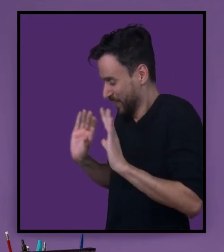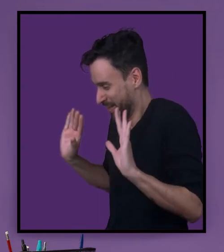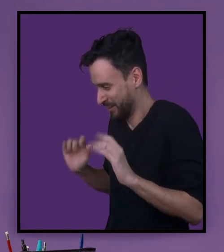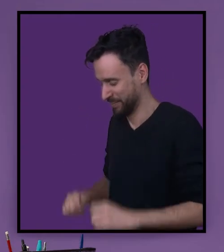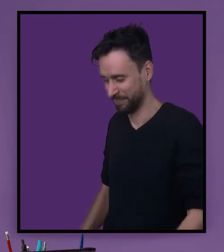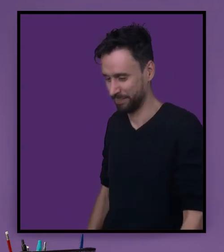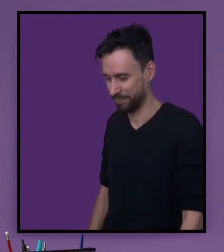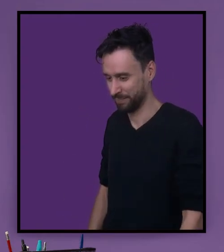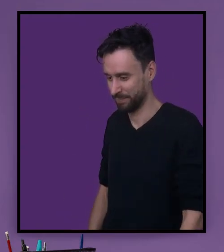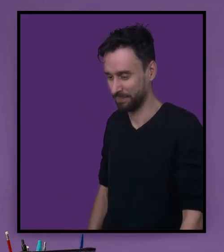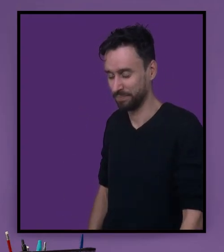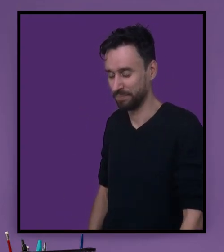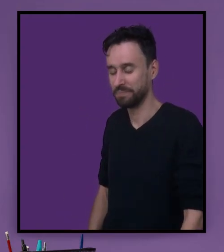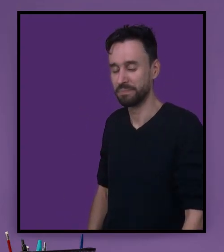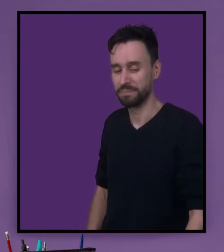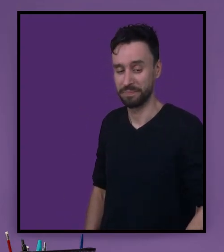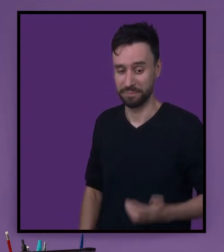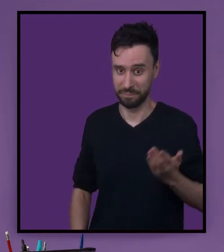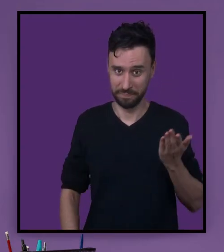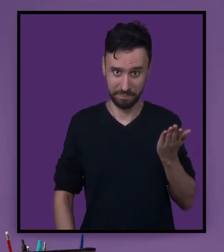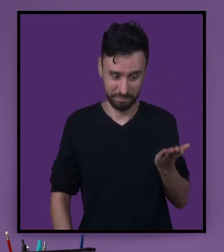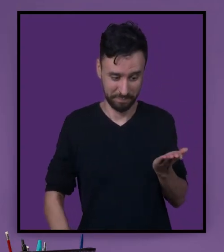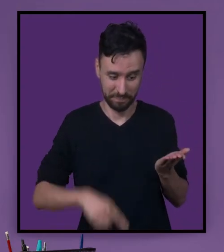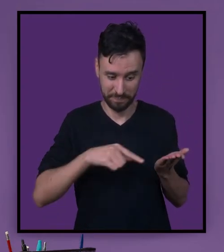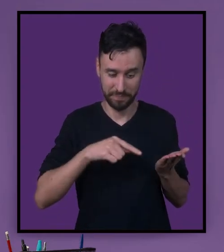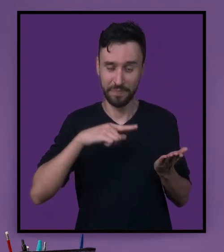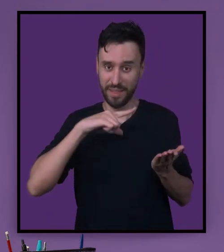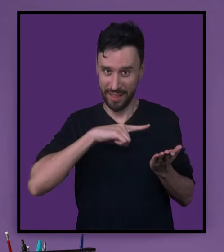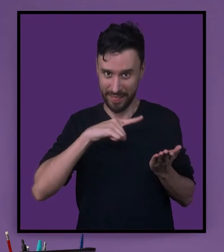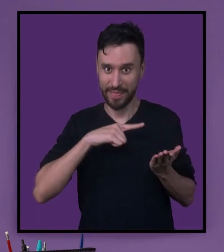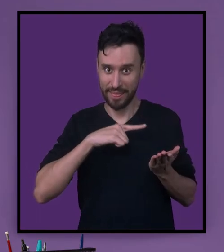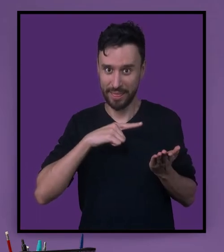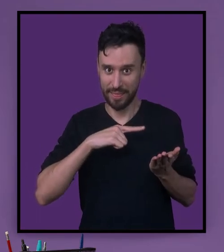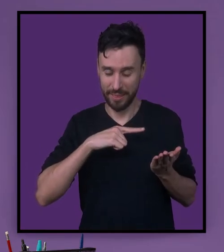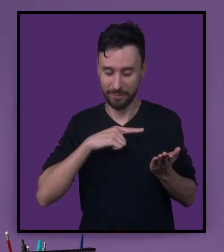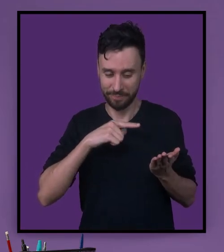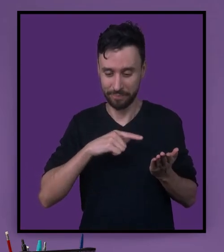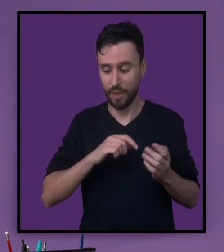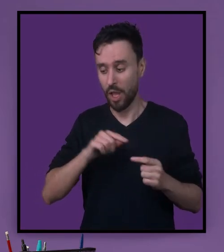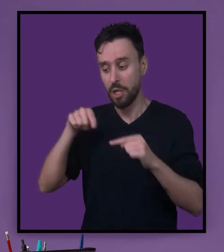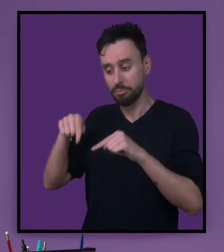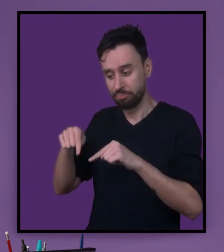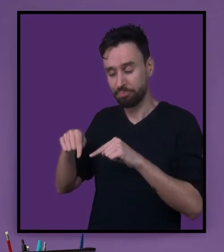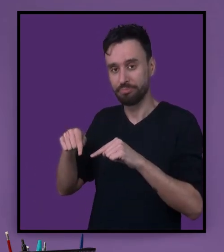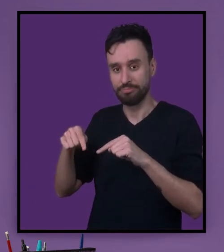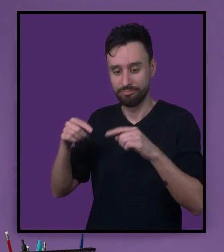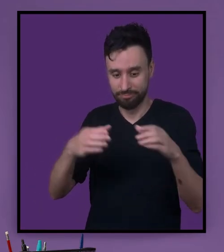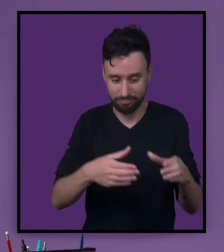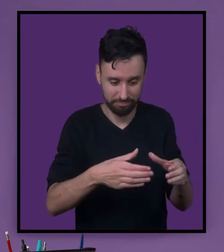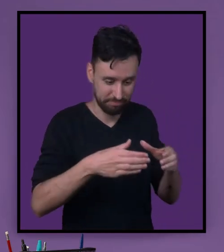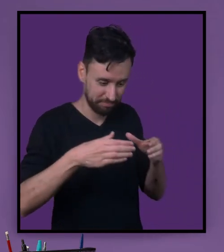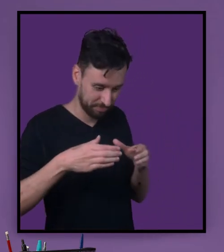Deste lado aqui, temos o amigo que foi convidado e que agora vai experimentar essa macarronada.